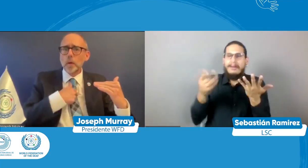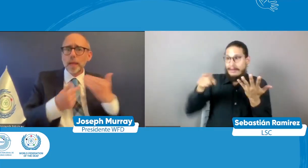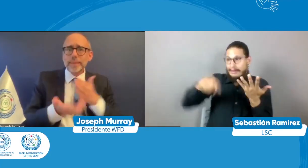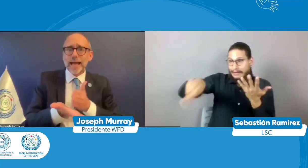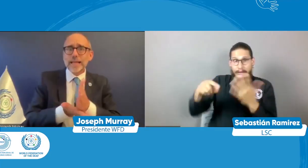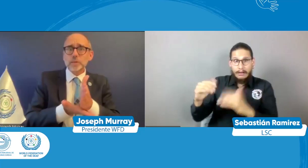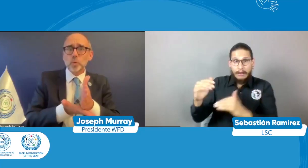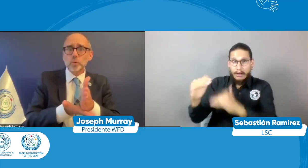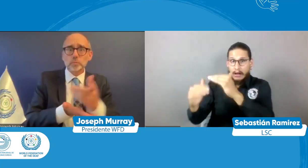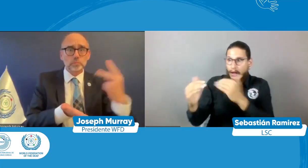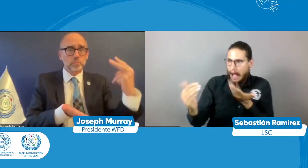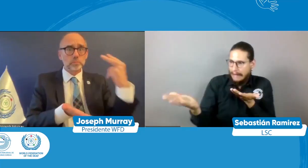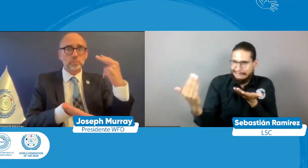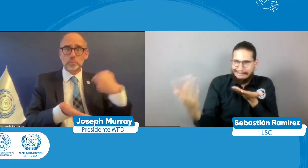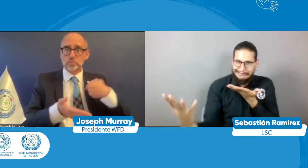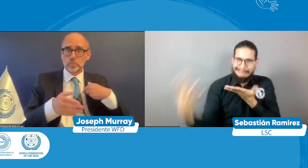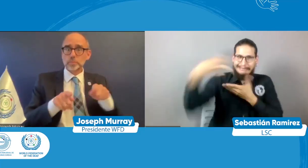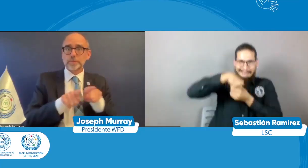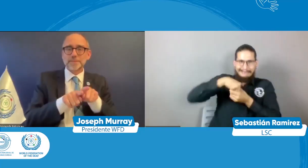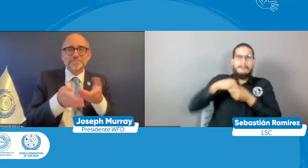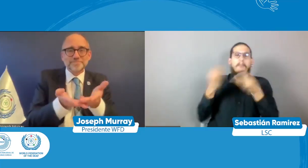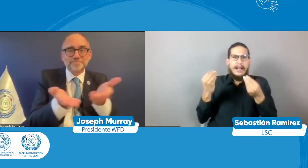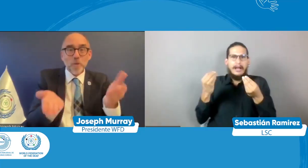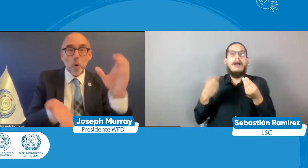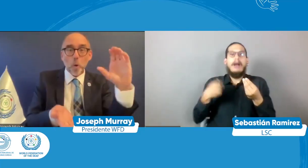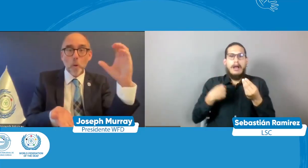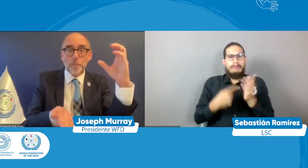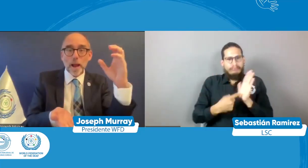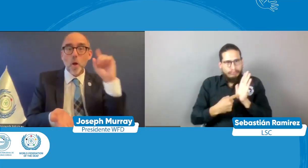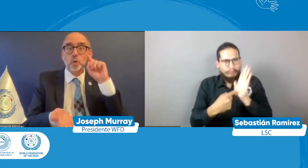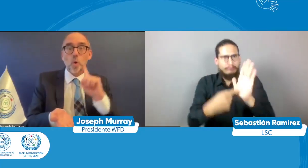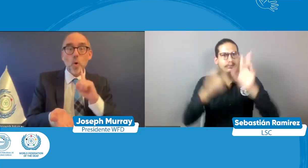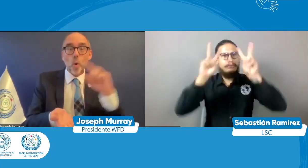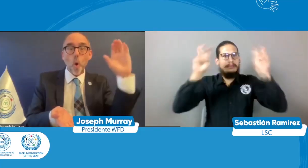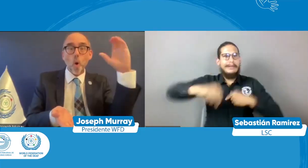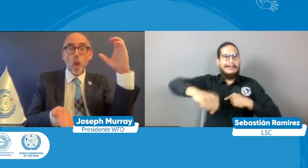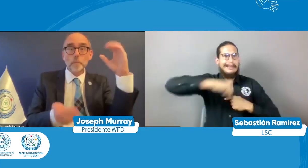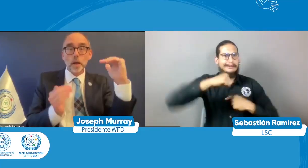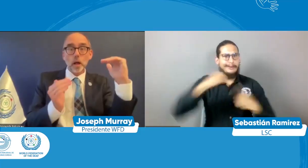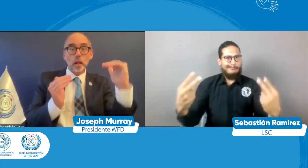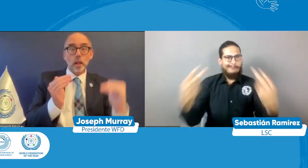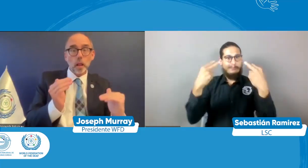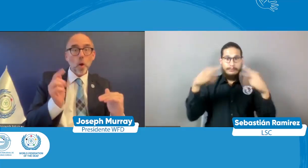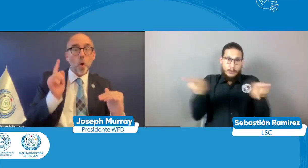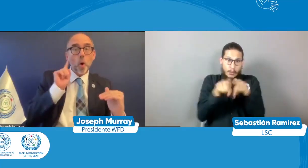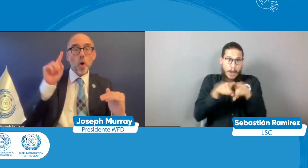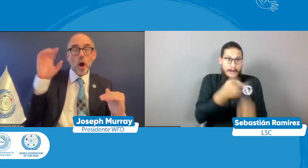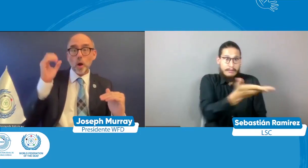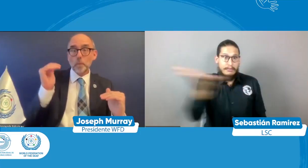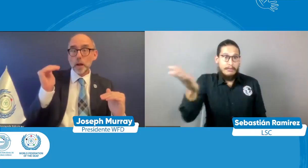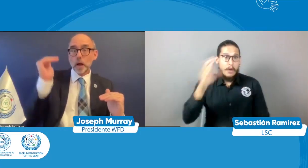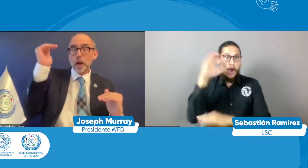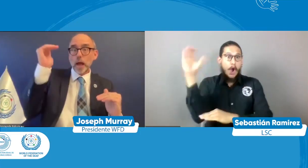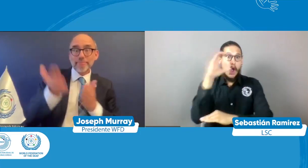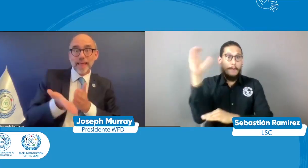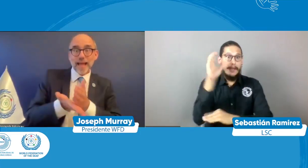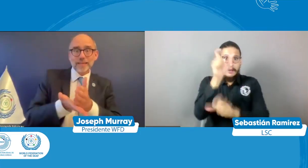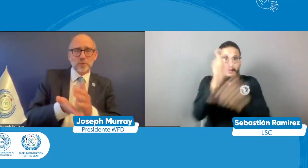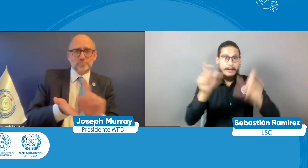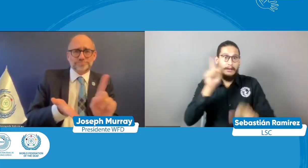¿por qué? porque de esa manera es que nosotros mostramos nuestros derechos y así es como